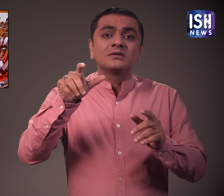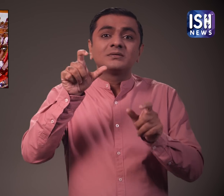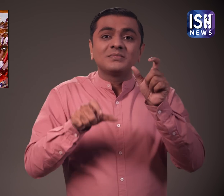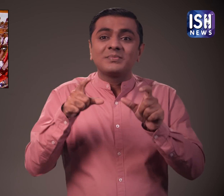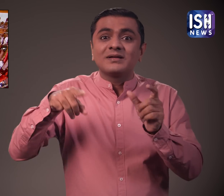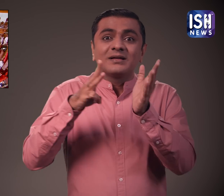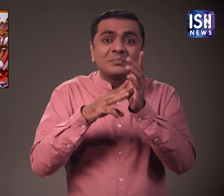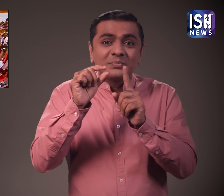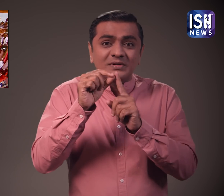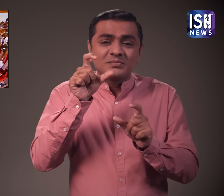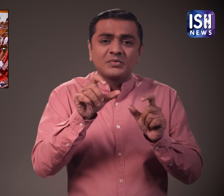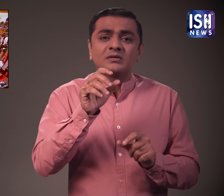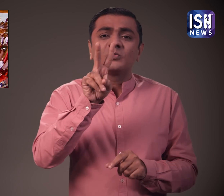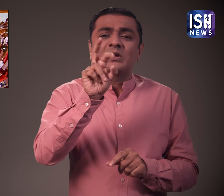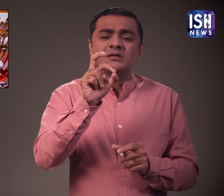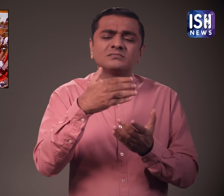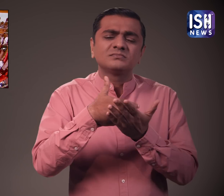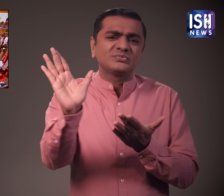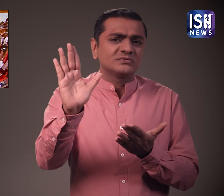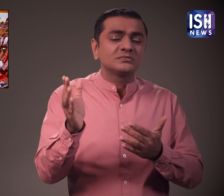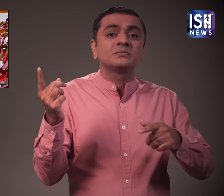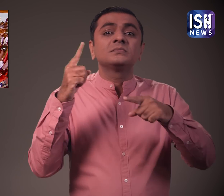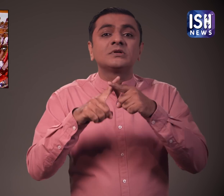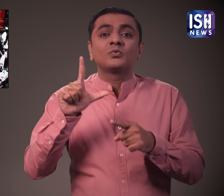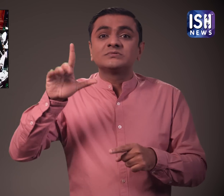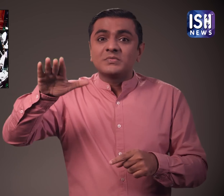राजय सबा से भी 20 सांसदों को निलंबित कर दिया गया था